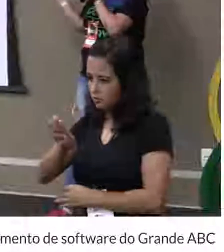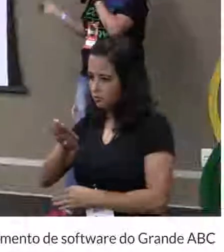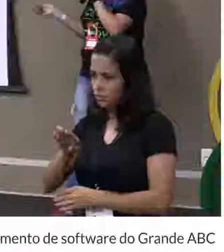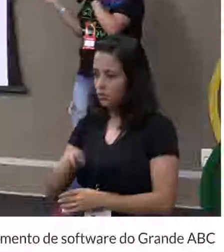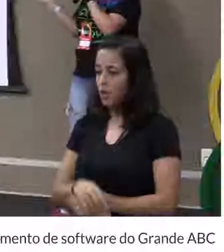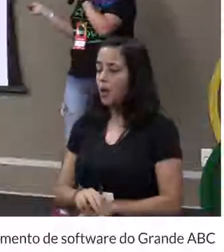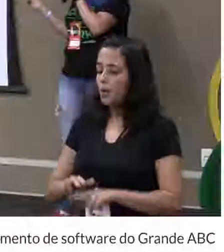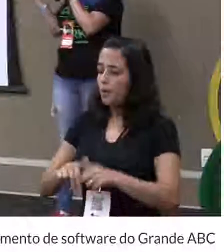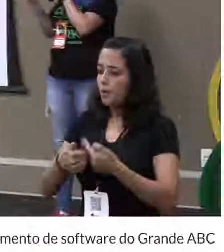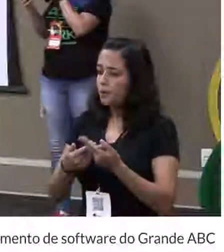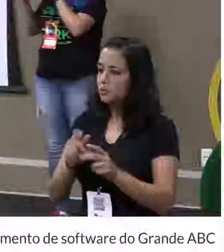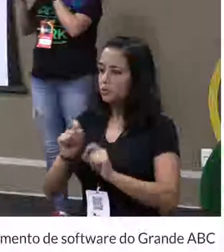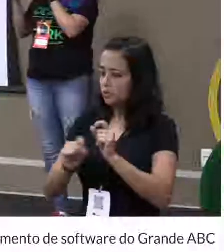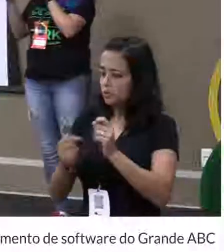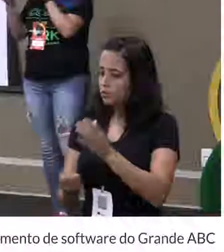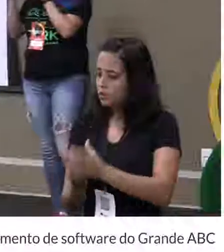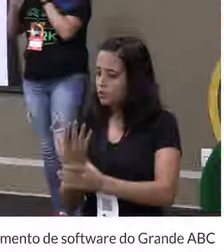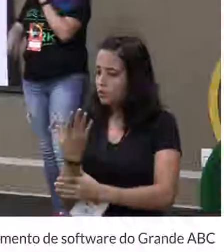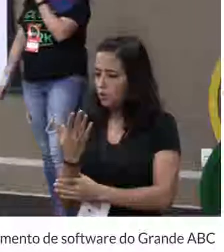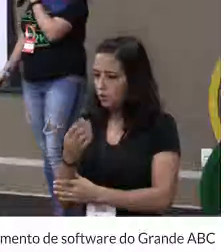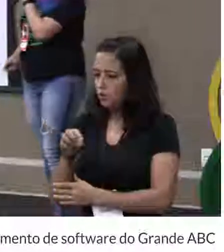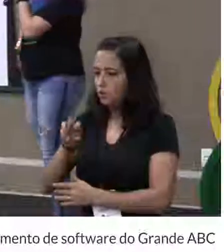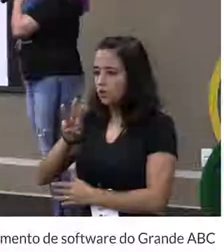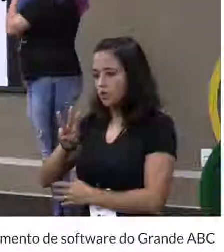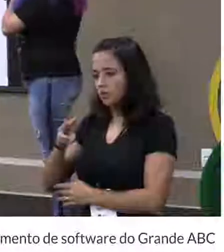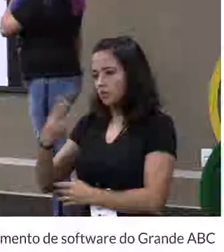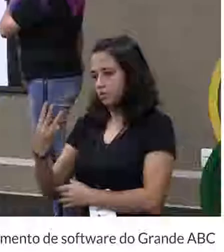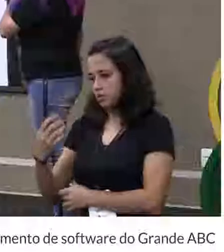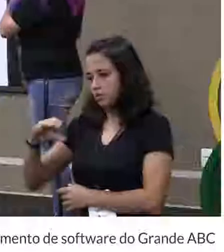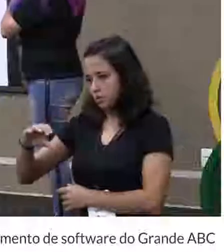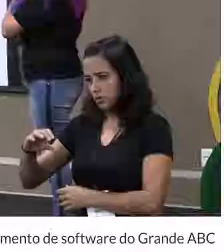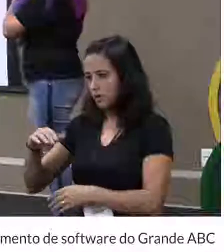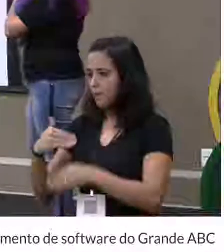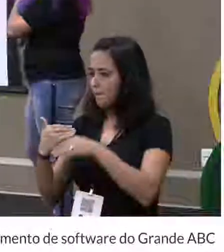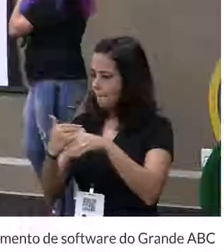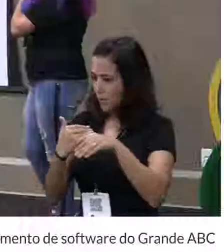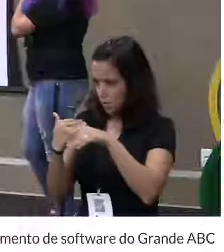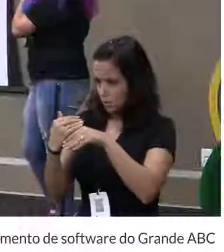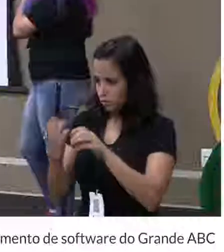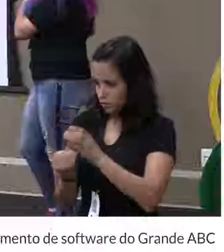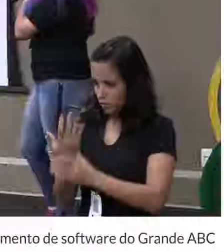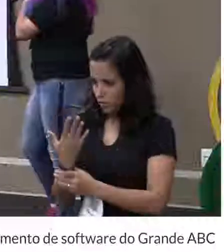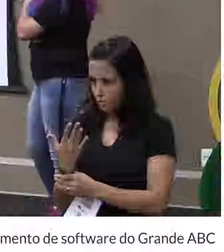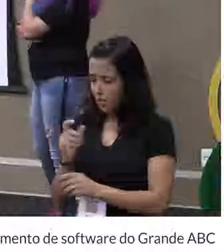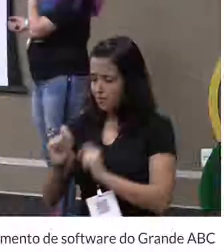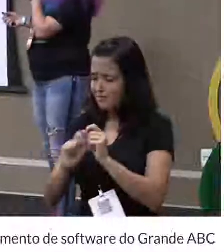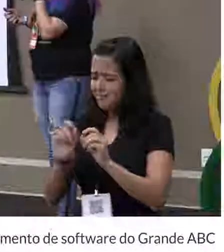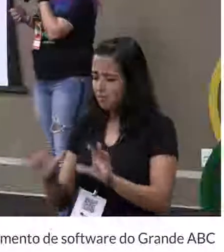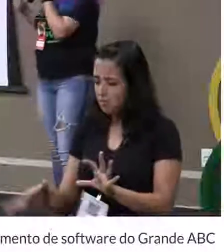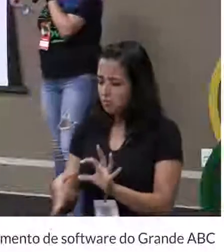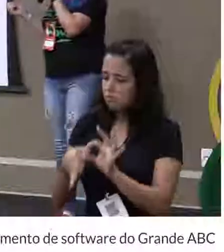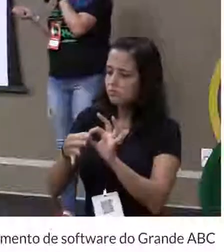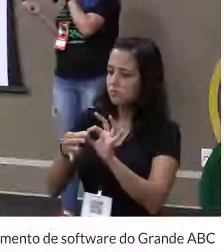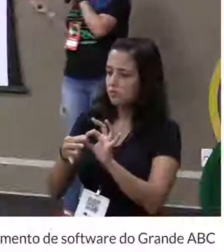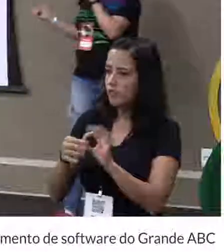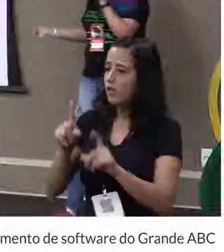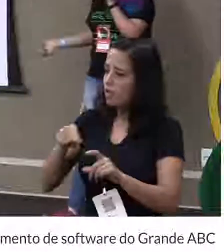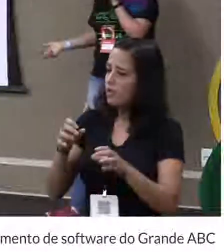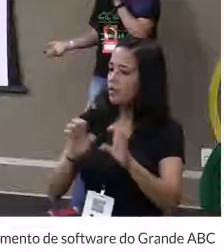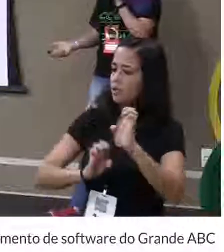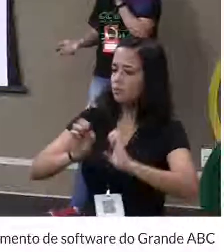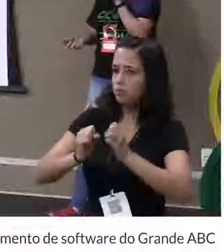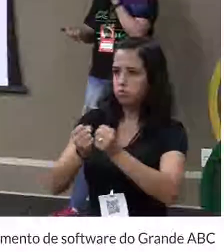foi o motivo por que foi fundado a W3C. E aí tá, quem que faz parte do W3C? Empresas